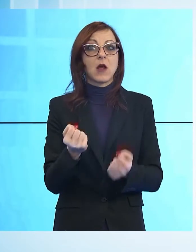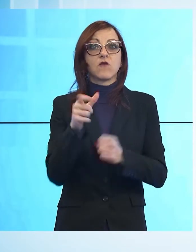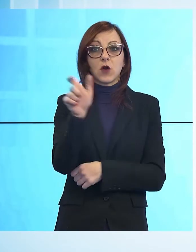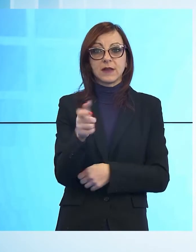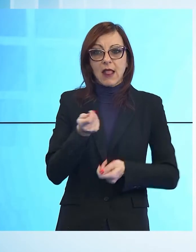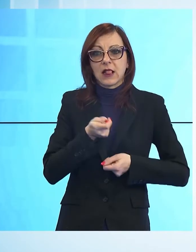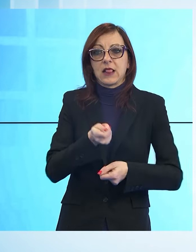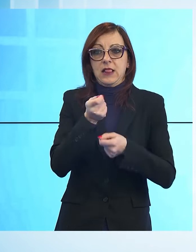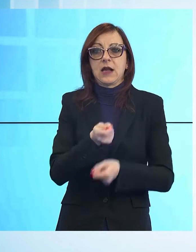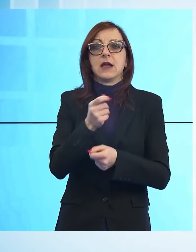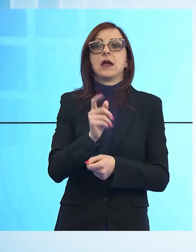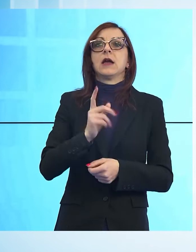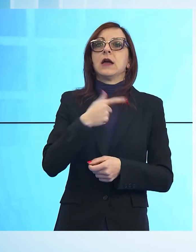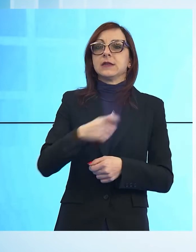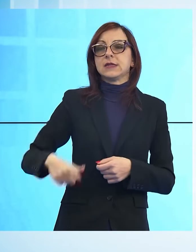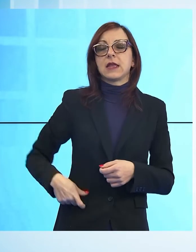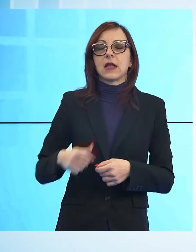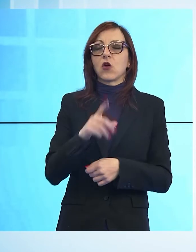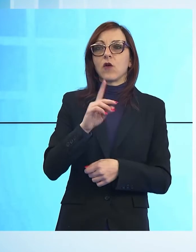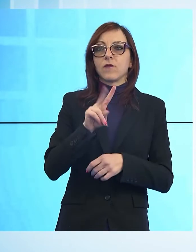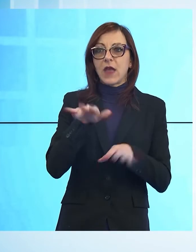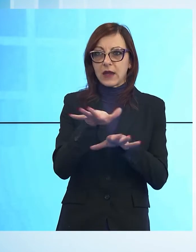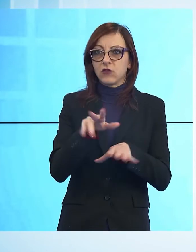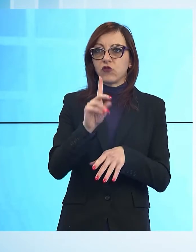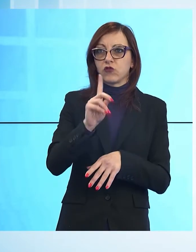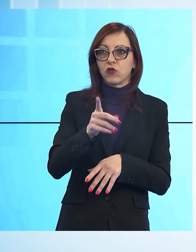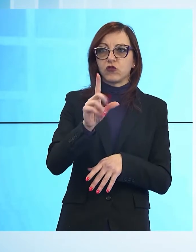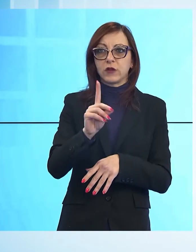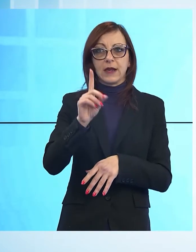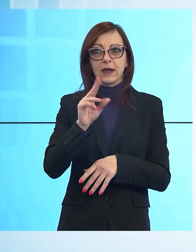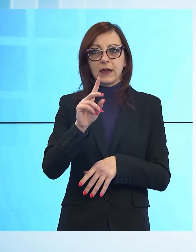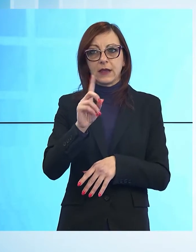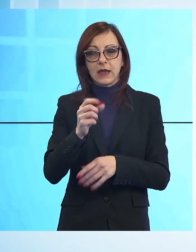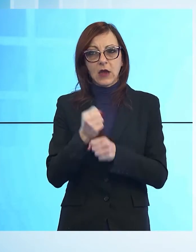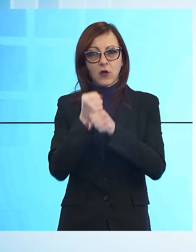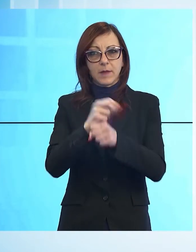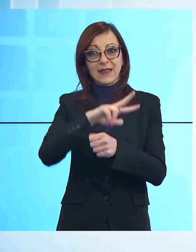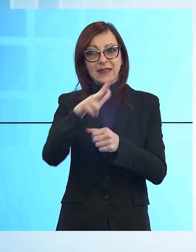di Viareggio del Ghingaro in rappresentanza del cosiddetto terzo polo. Sentiamo.